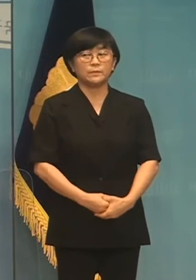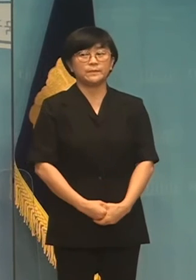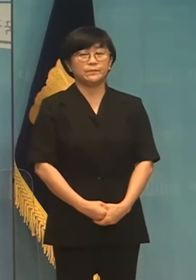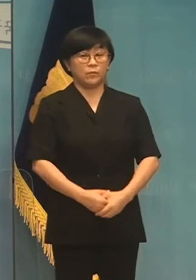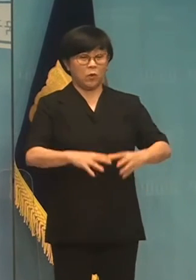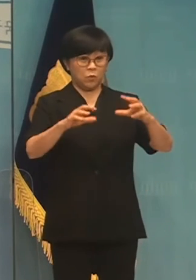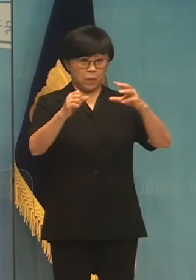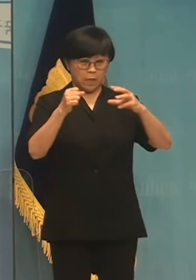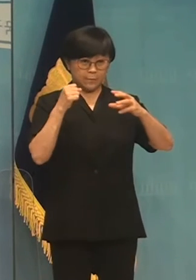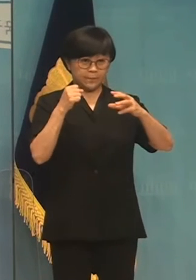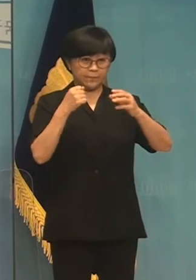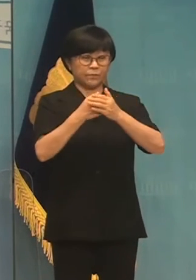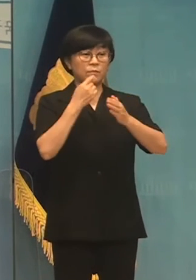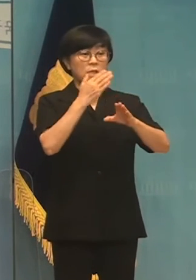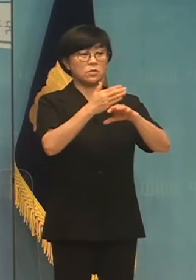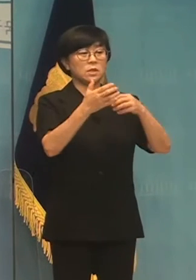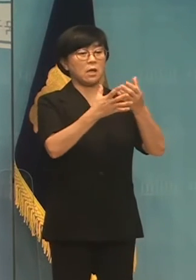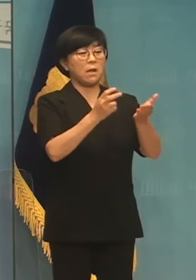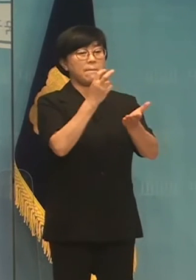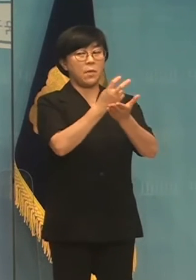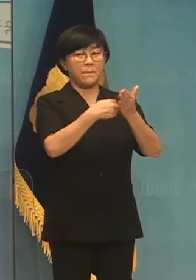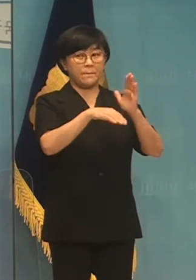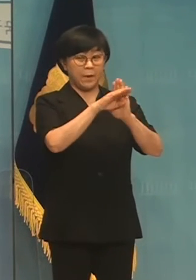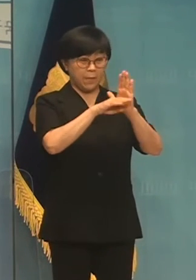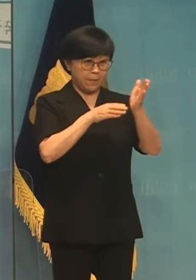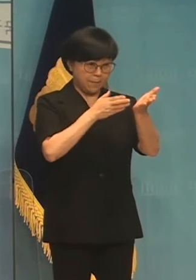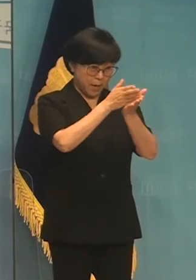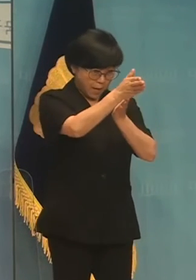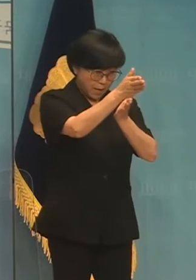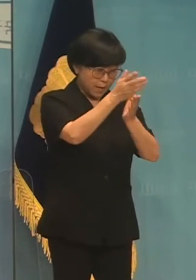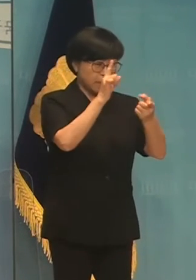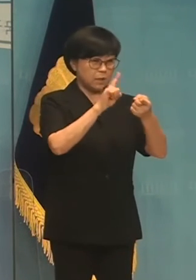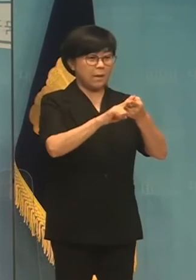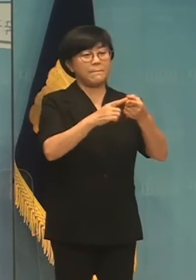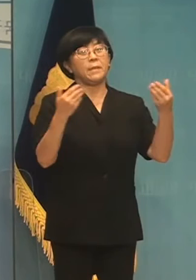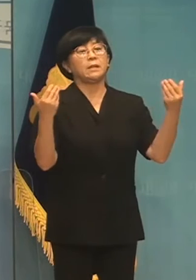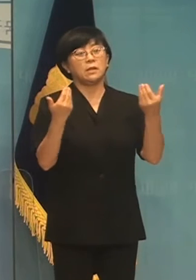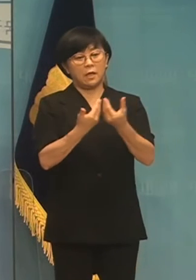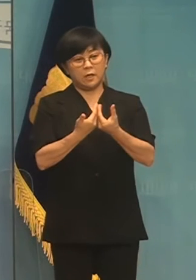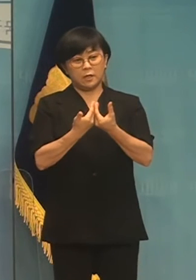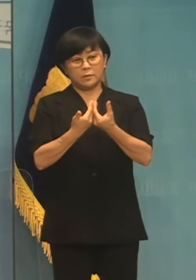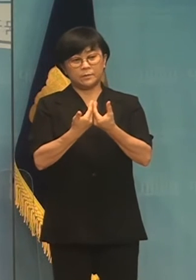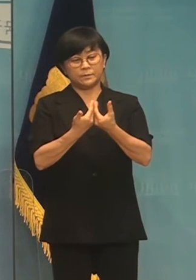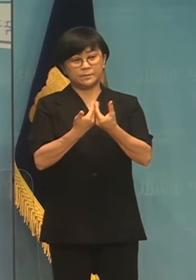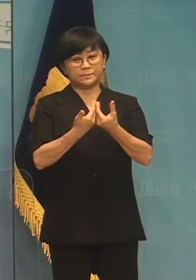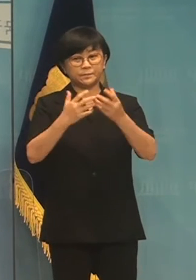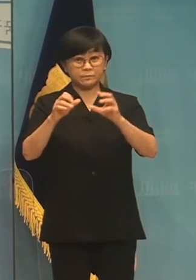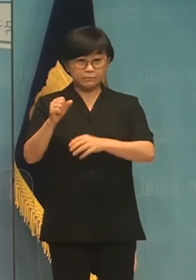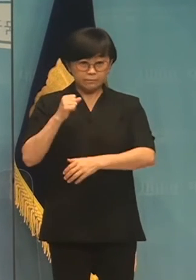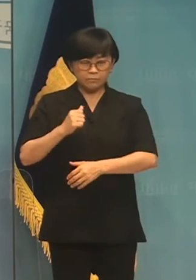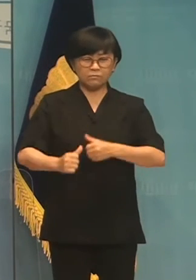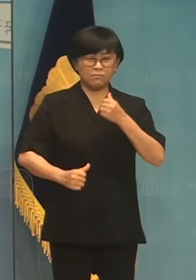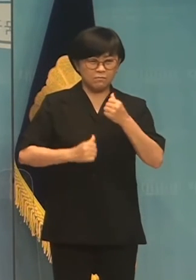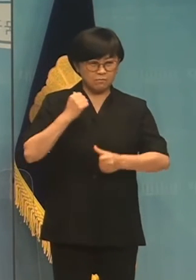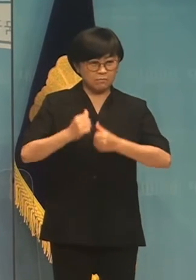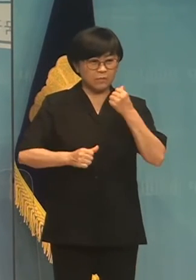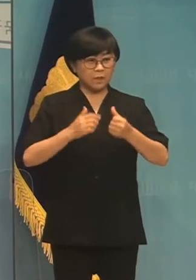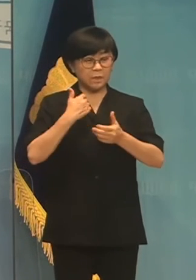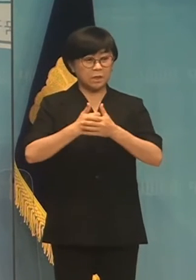국민의힘은 민주당의 입법 침탈, 입법 폭포에 반대합니다. 국민의힘은 분하지만